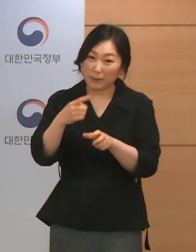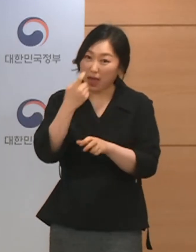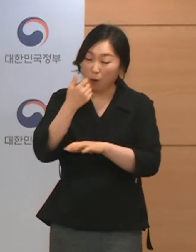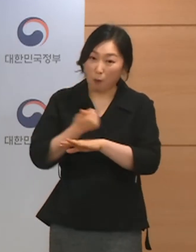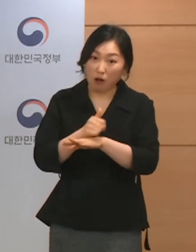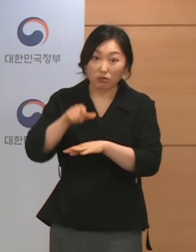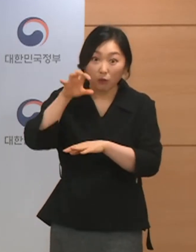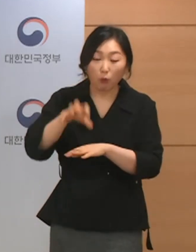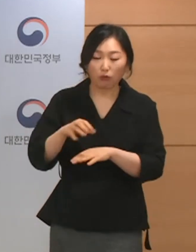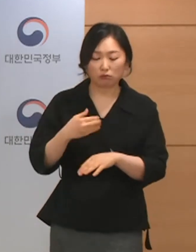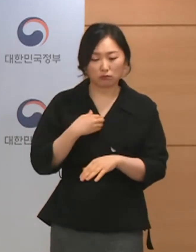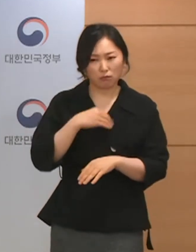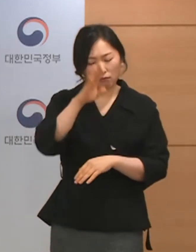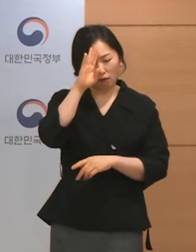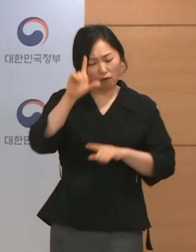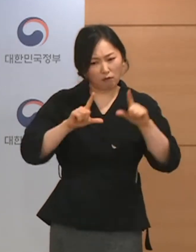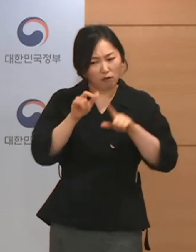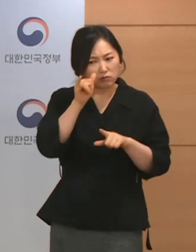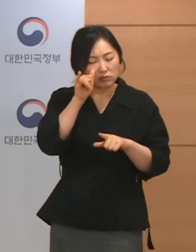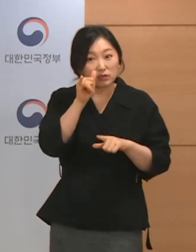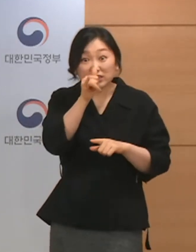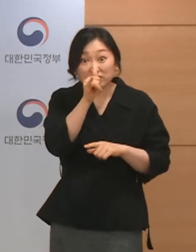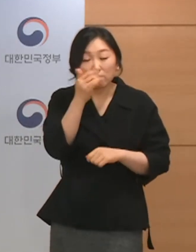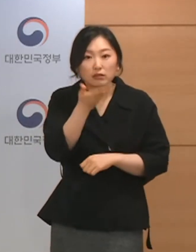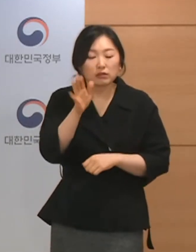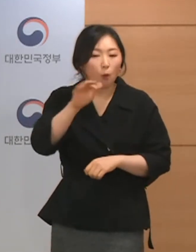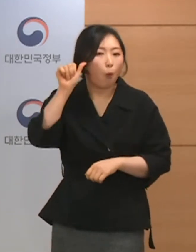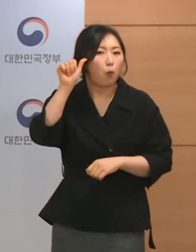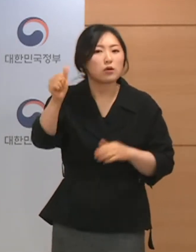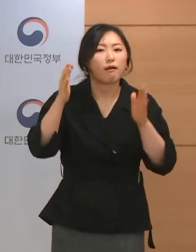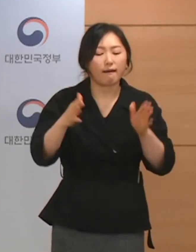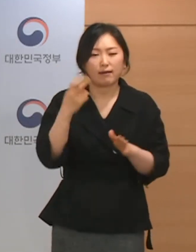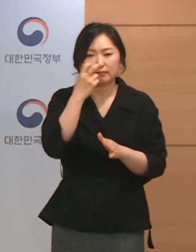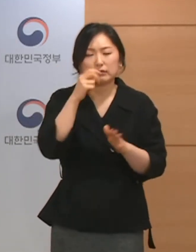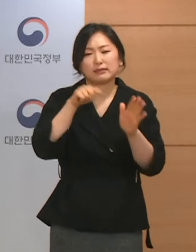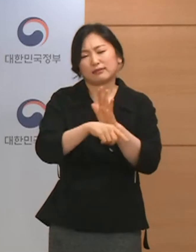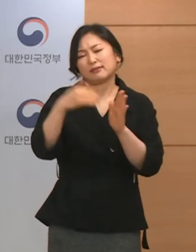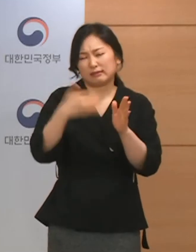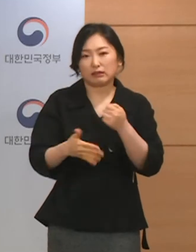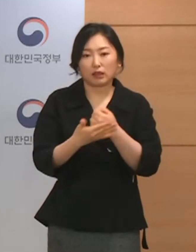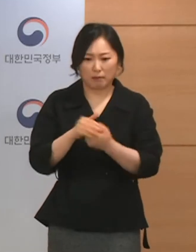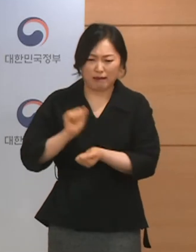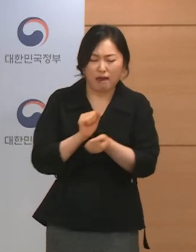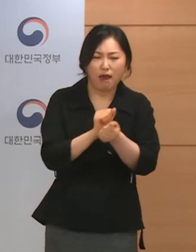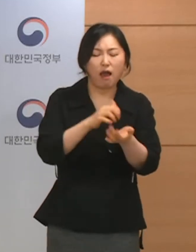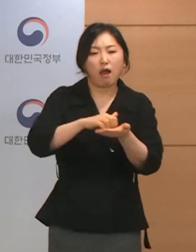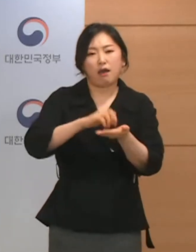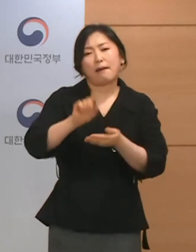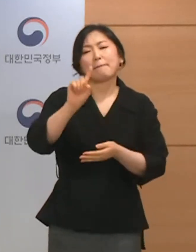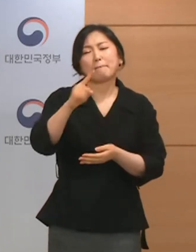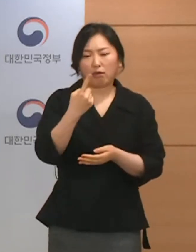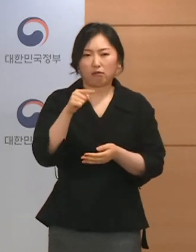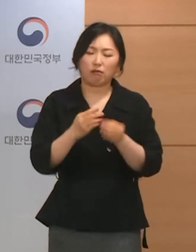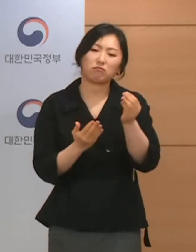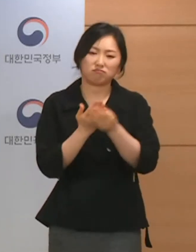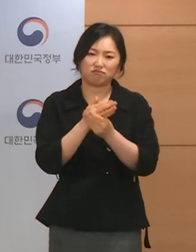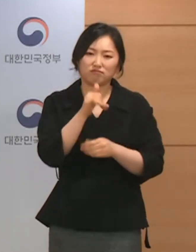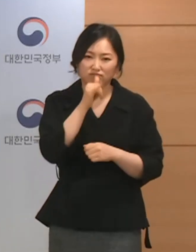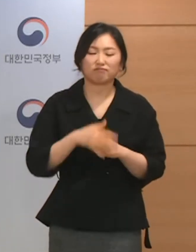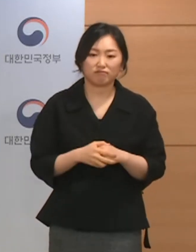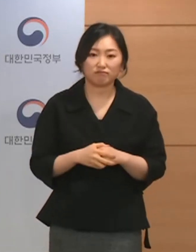증상이 있었음에도 5일 동안 검사를 받지 않아 100여 명의 감염이 발생한 경우가 있었습니다.